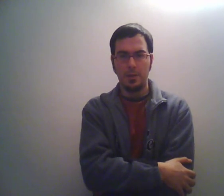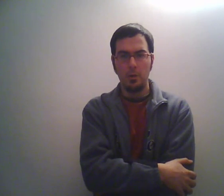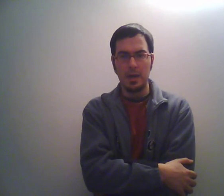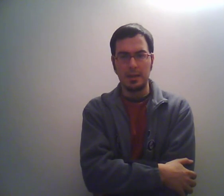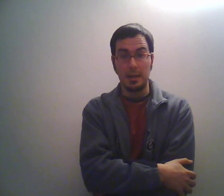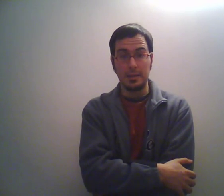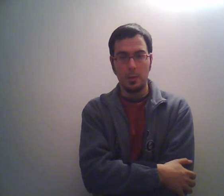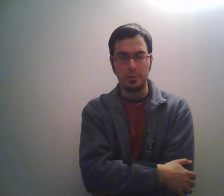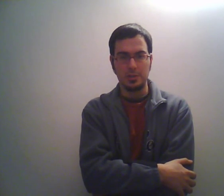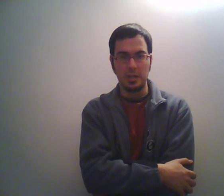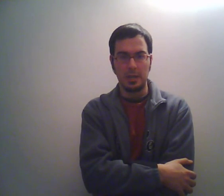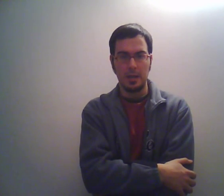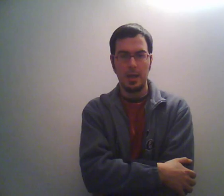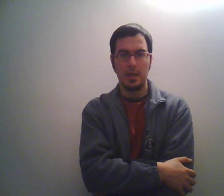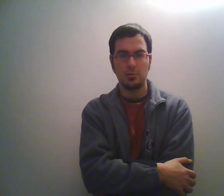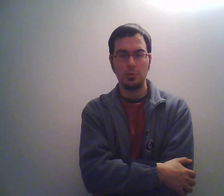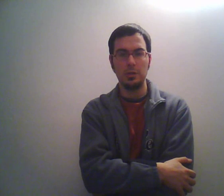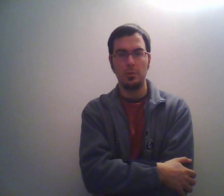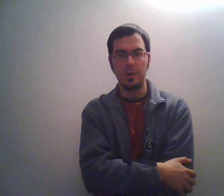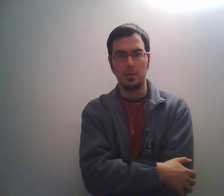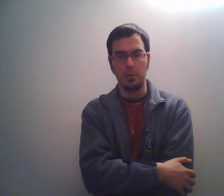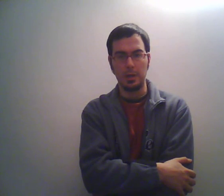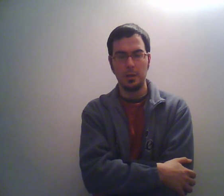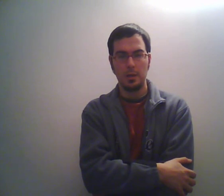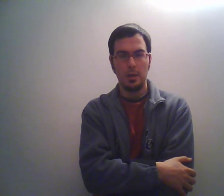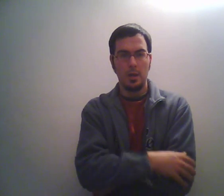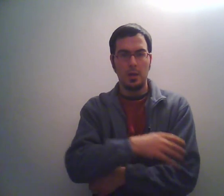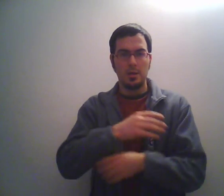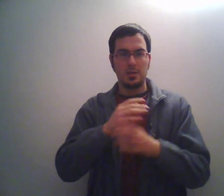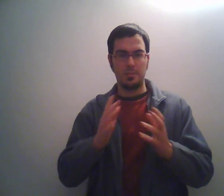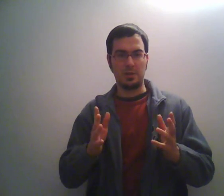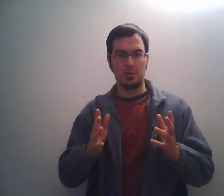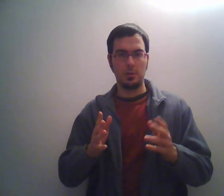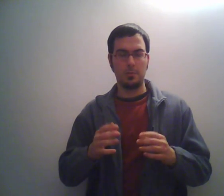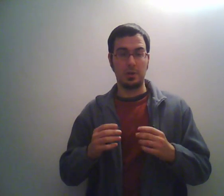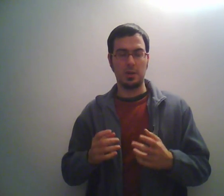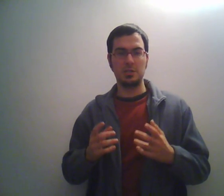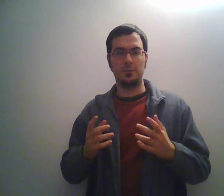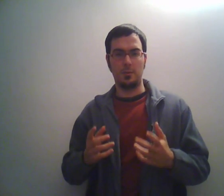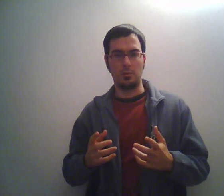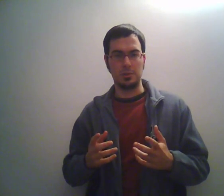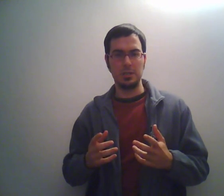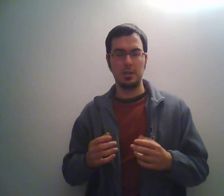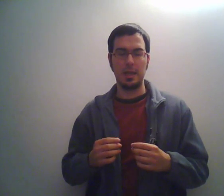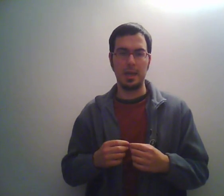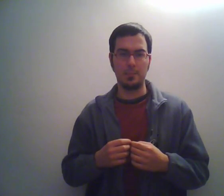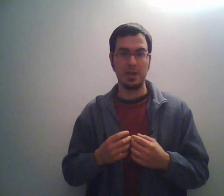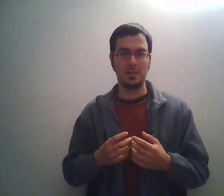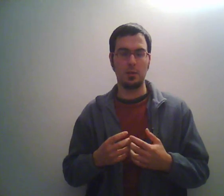peculiarità di robot chicken sono i doppiatori. spesso personaggi famosi che prestano